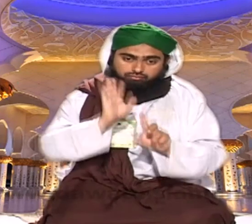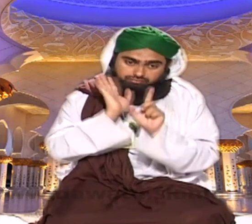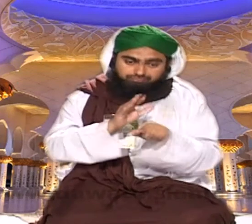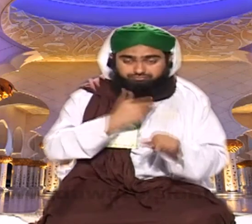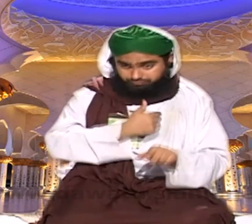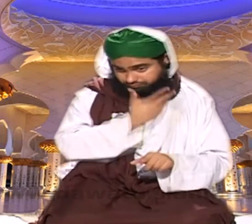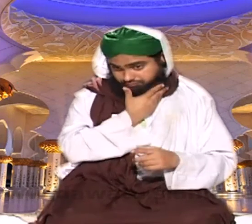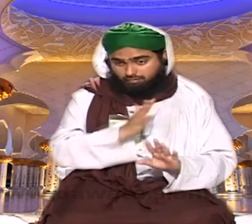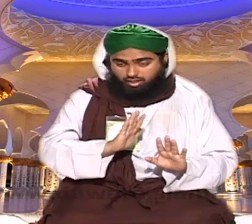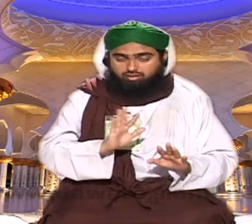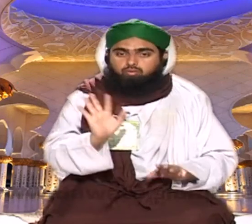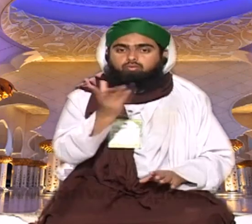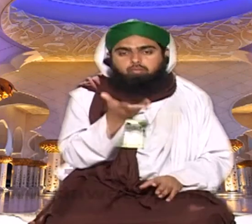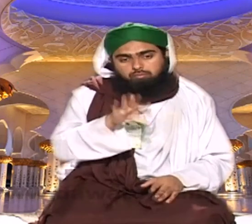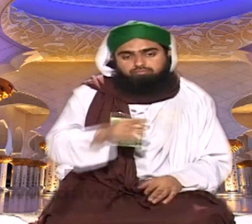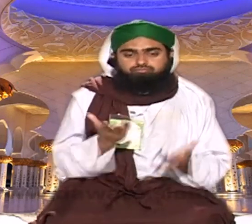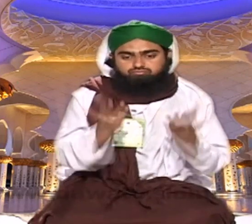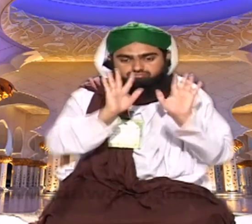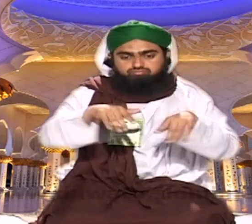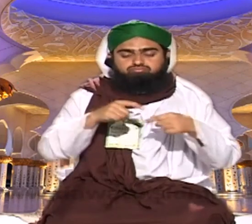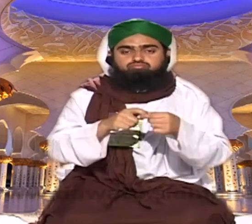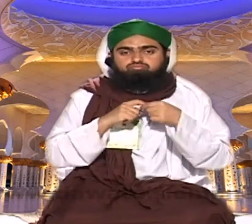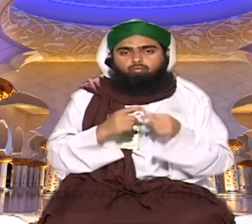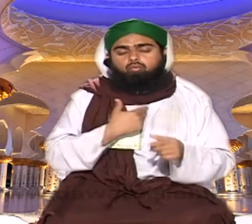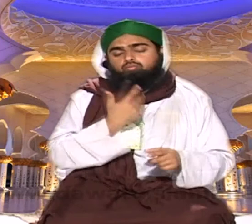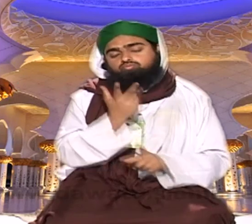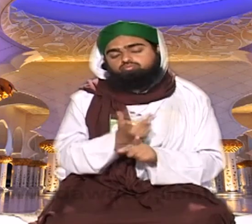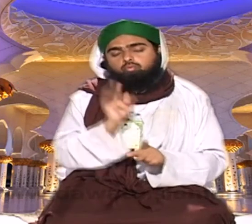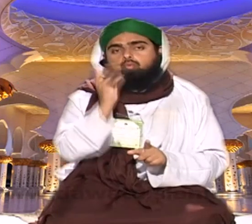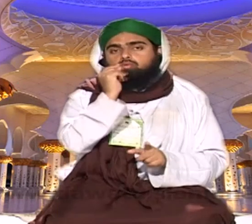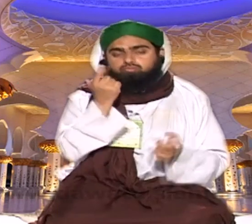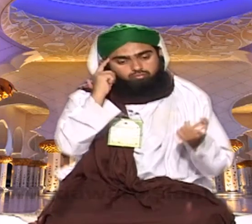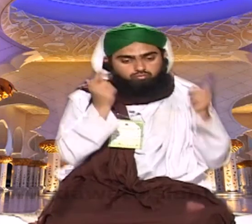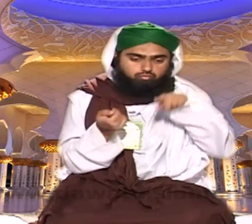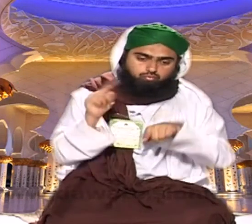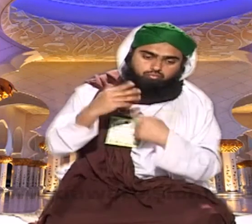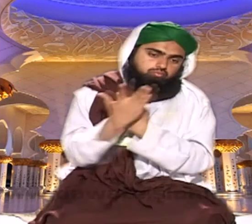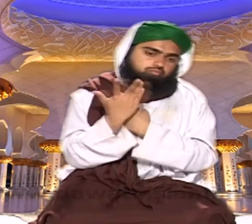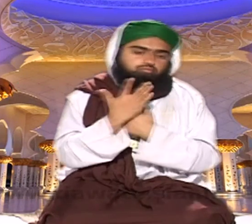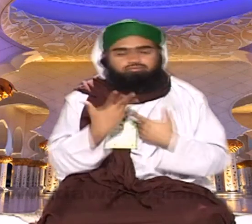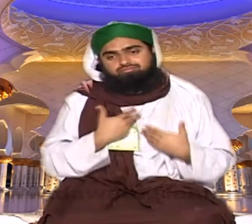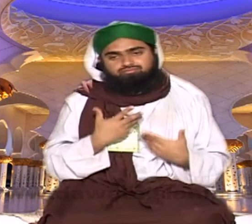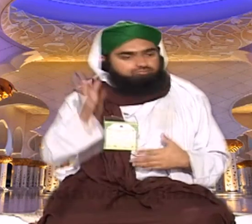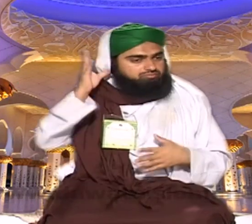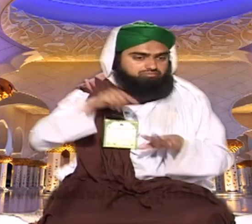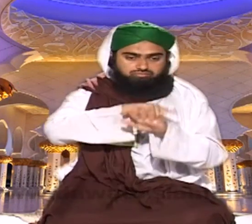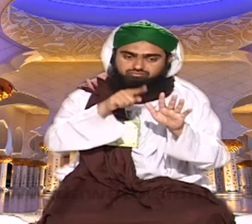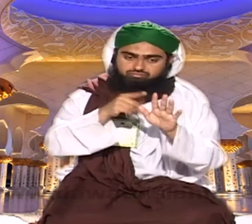پڑھنا چاہتے ہیں پھر آپ کہیں نہیں سکیں گے کہ ہم کو یا اللہ کسی نے طریقہ نہیں بتایا تھا دعوت اسلامی میں جاتے رہے لیکن انہوں نے بھی نہیں بتایا کہ فجر میں کیسے اٹھائیں